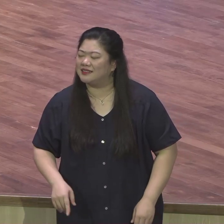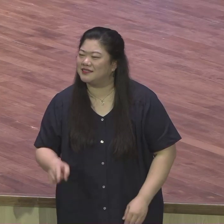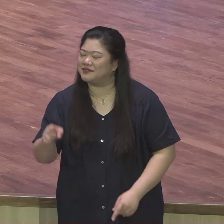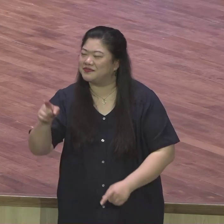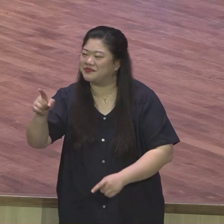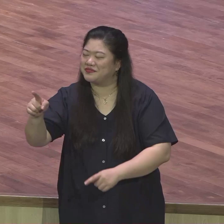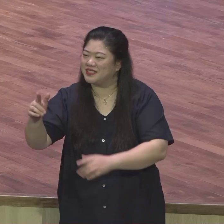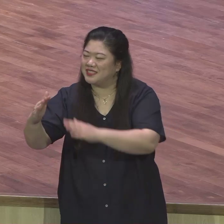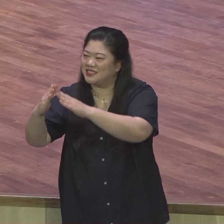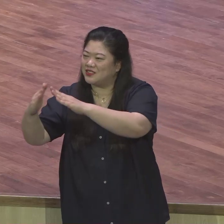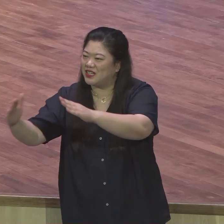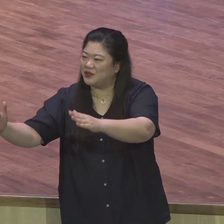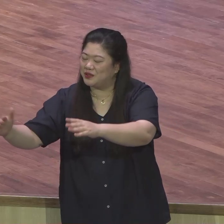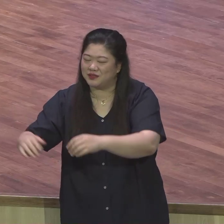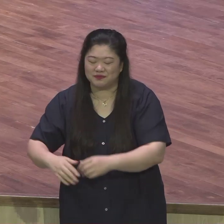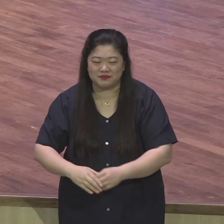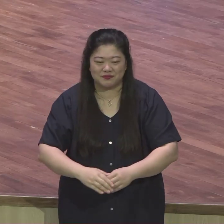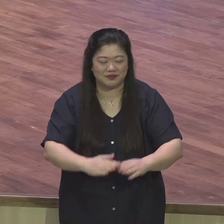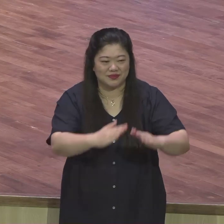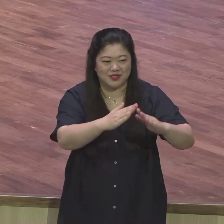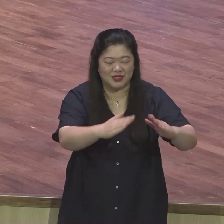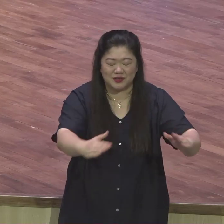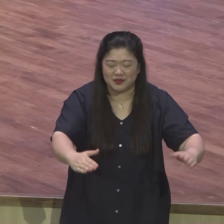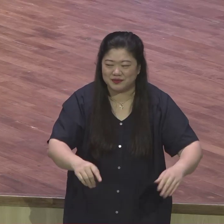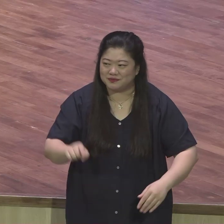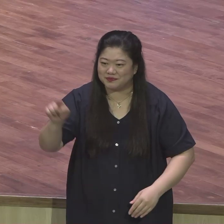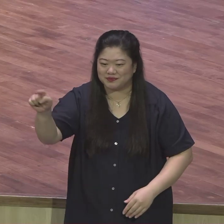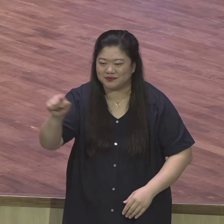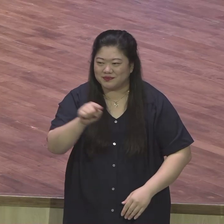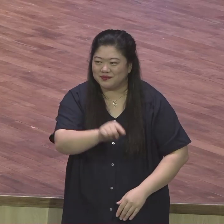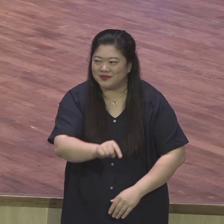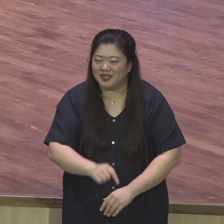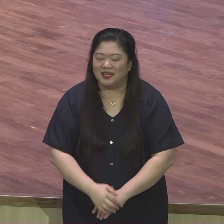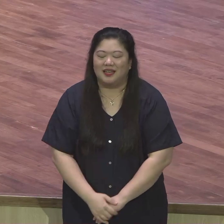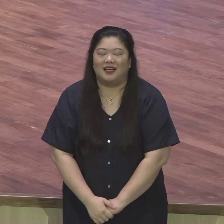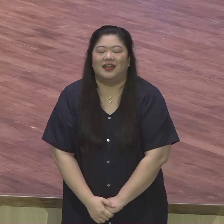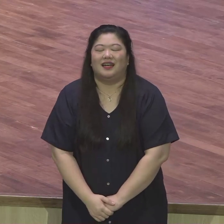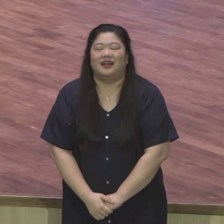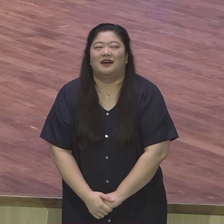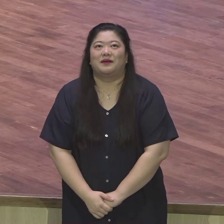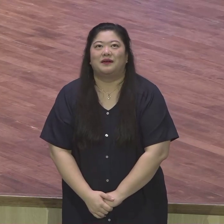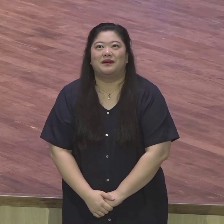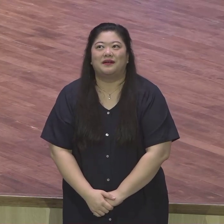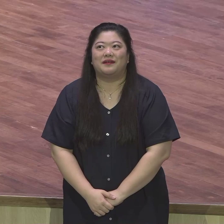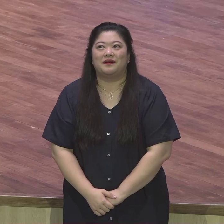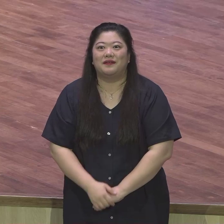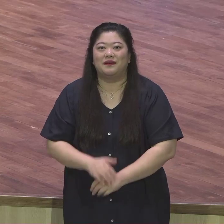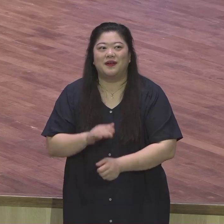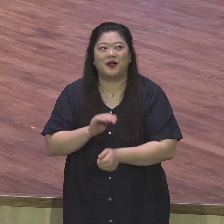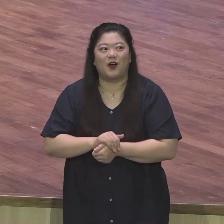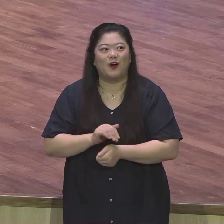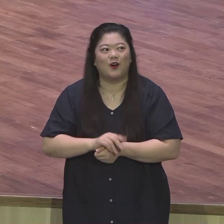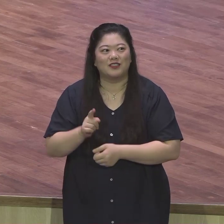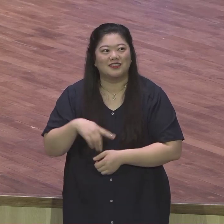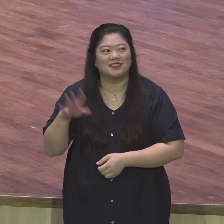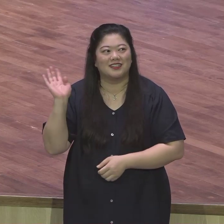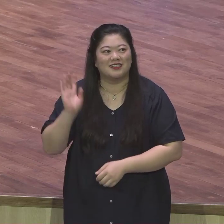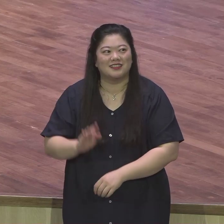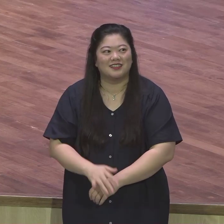그분은 철저히 호남을 사랑하는 분이에요. 얼마나 절제한지 몰라. 그러니까 아시아나만 영업 부장하라고 그랬죠.